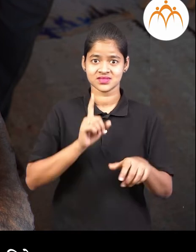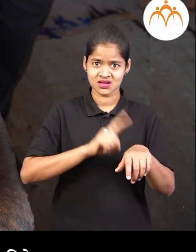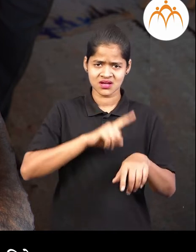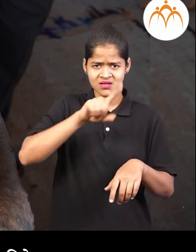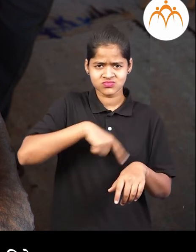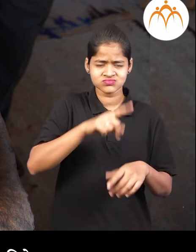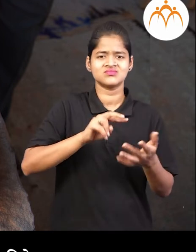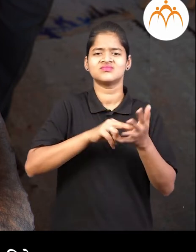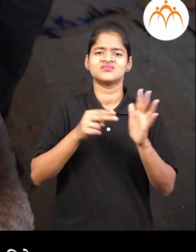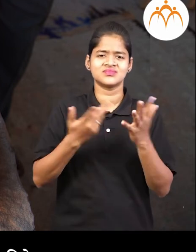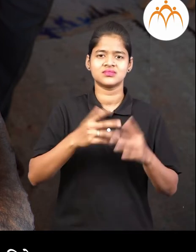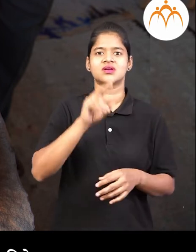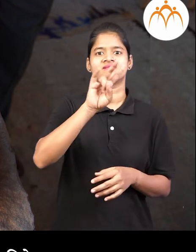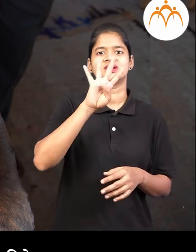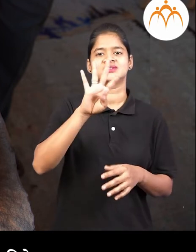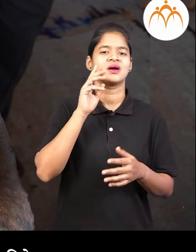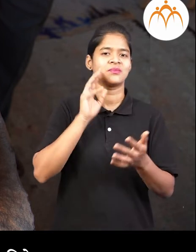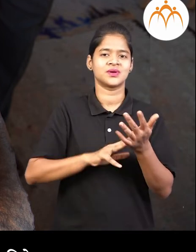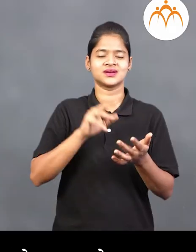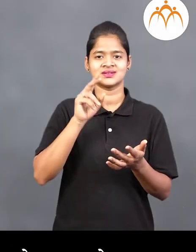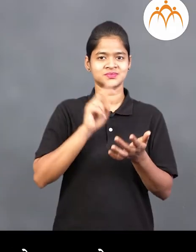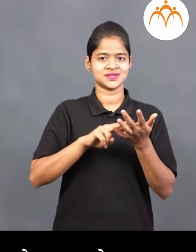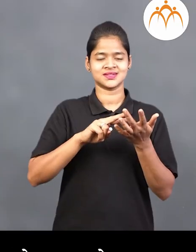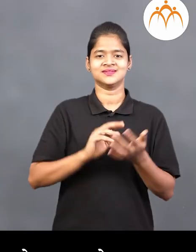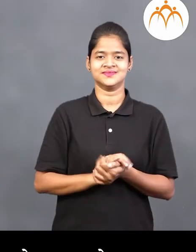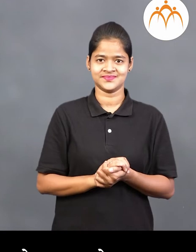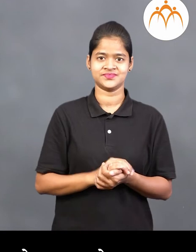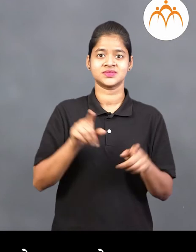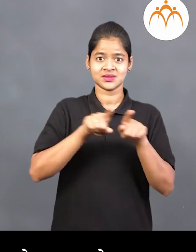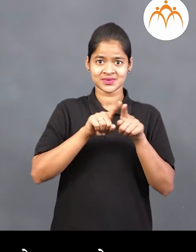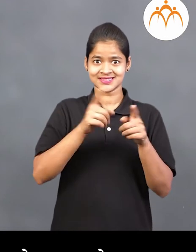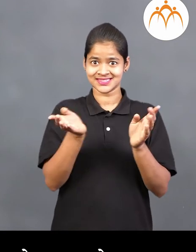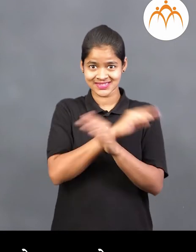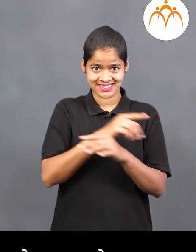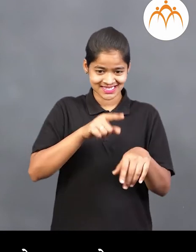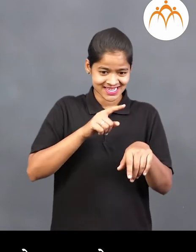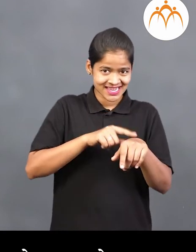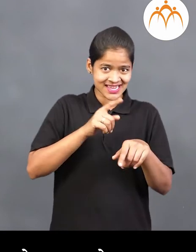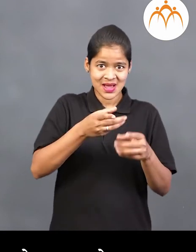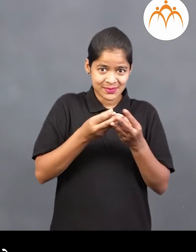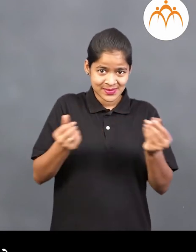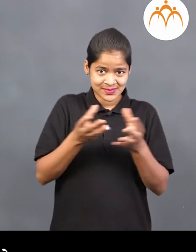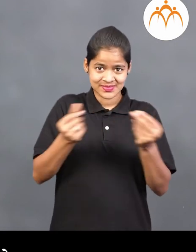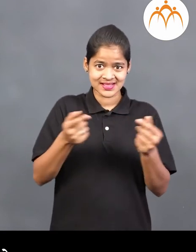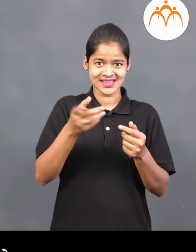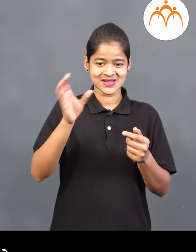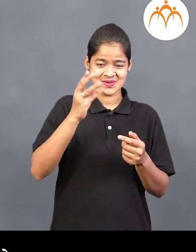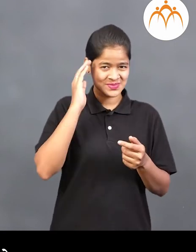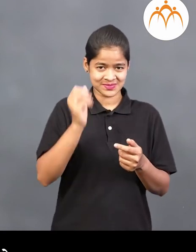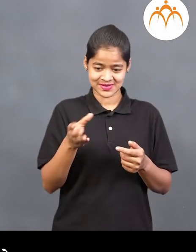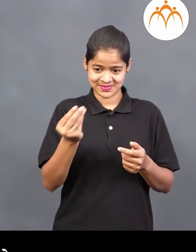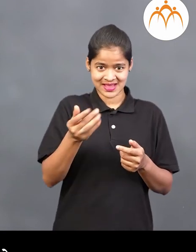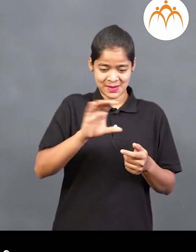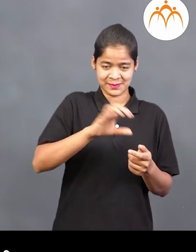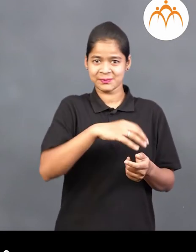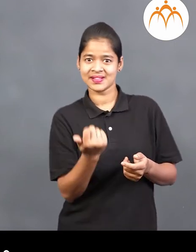एक गटिका मंजे 24 मिनिटे वालूचे घटिका अल हे साधन ही पुर्वी वापर ले जात असे ते आत वालू भर लेली असे